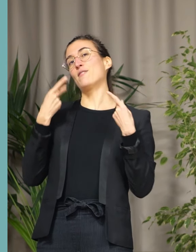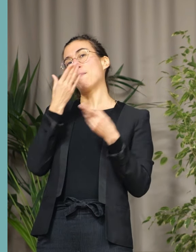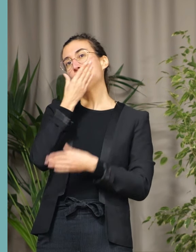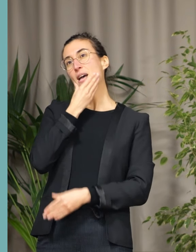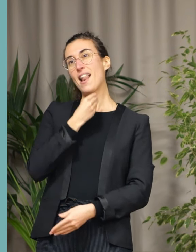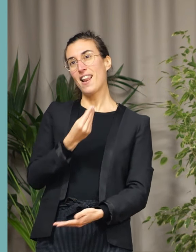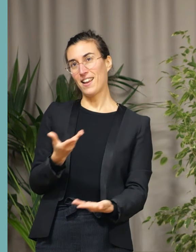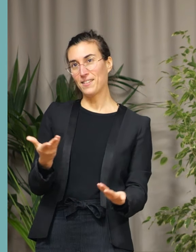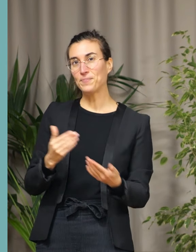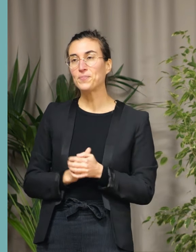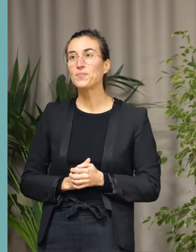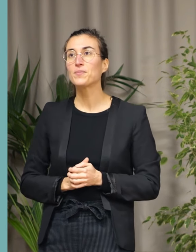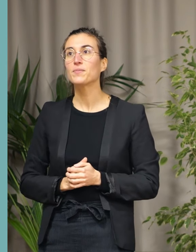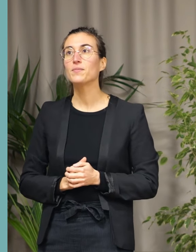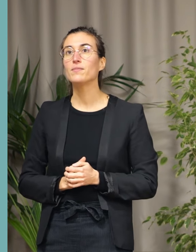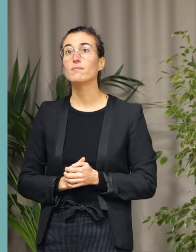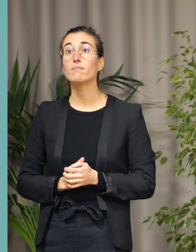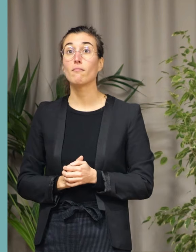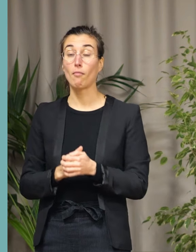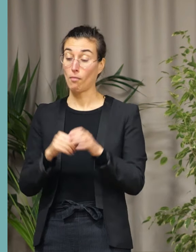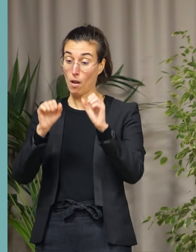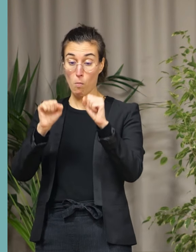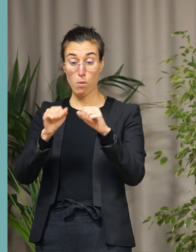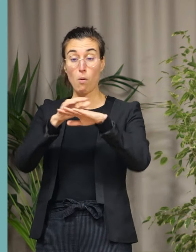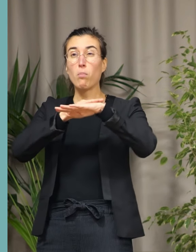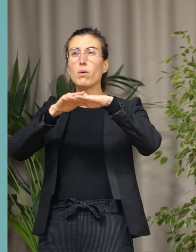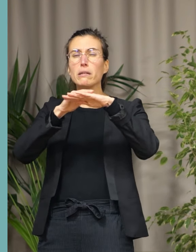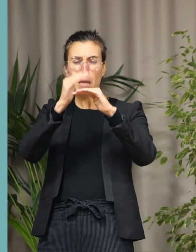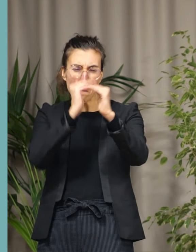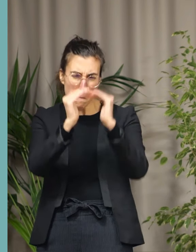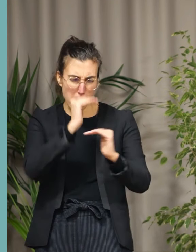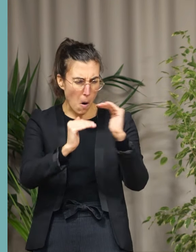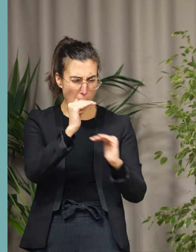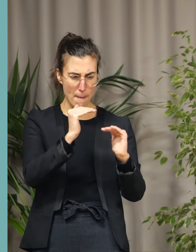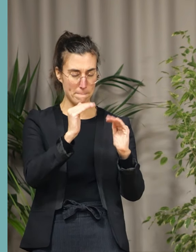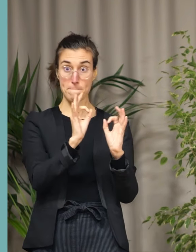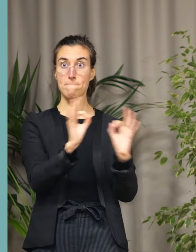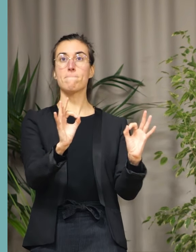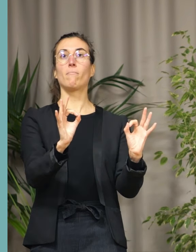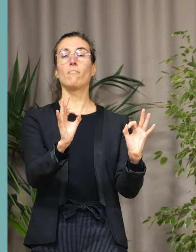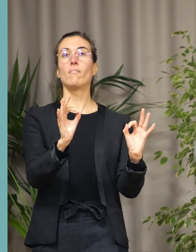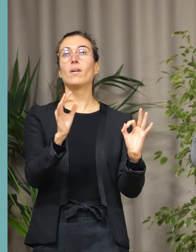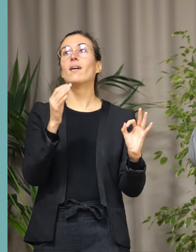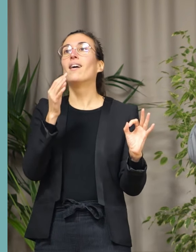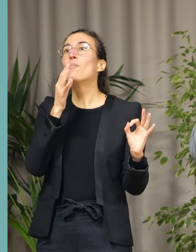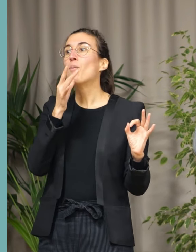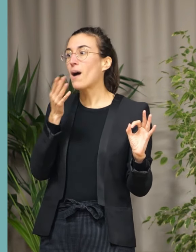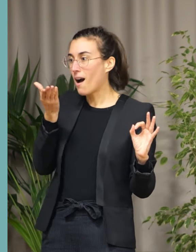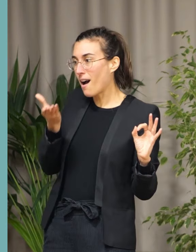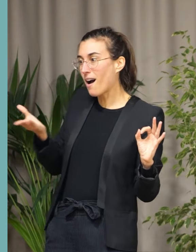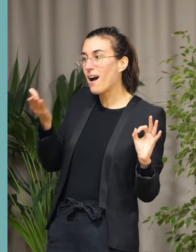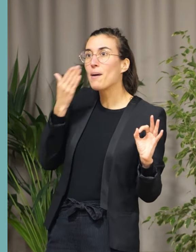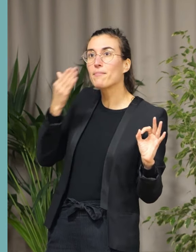Nous pourrions avoir le plus beau programme politique. Il ne pourrait pas exister sans l'aide permanente